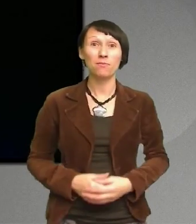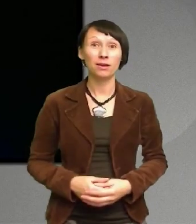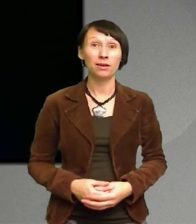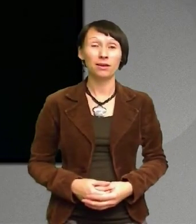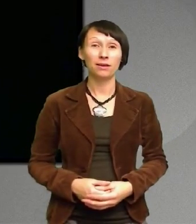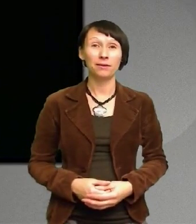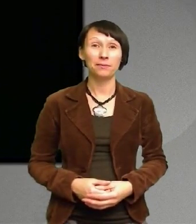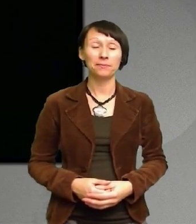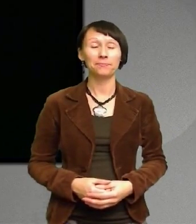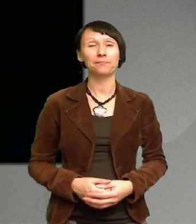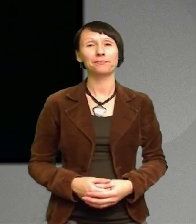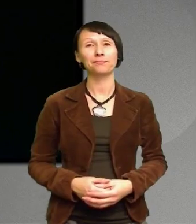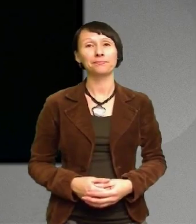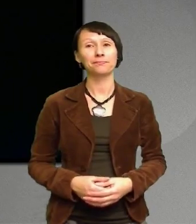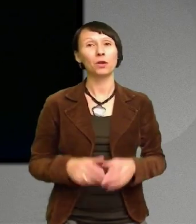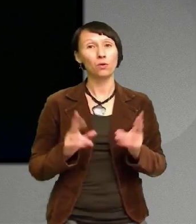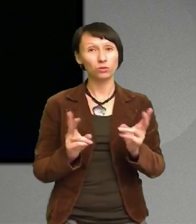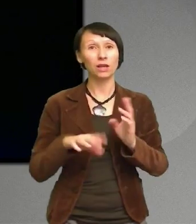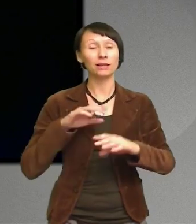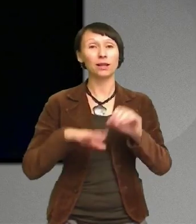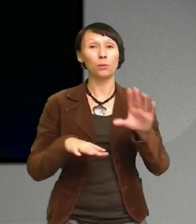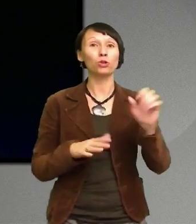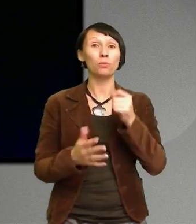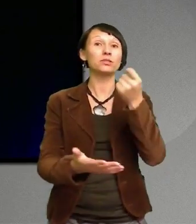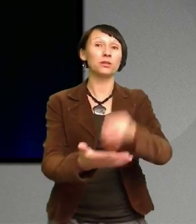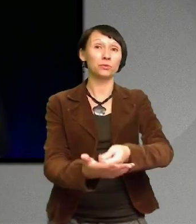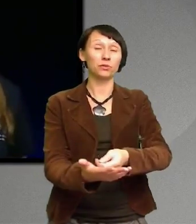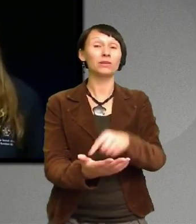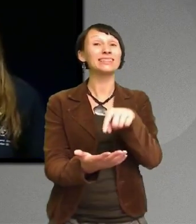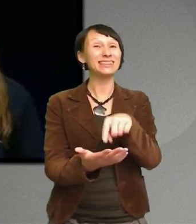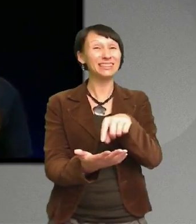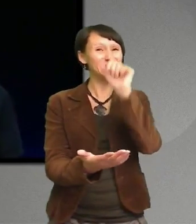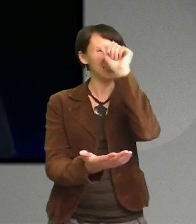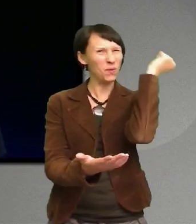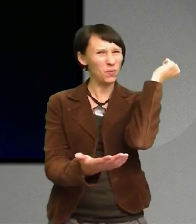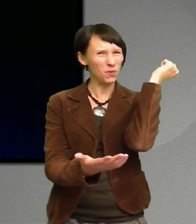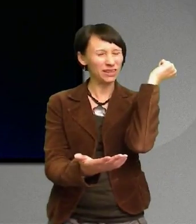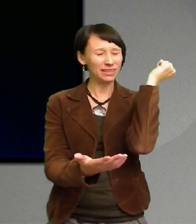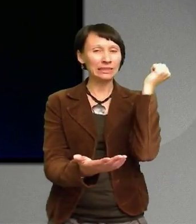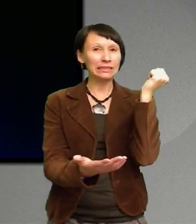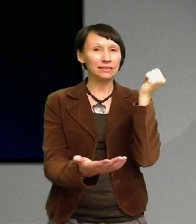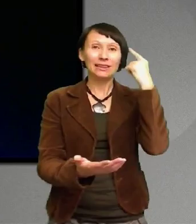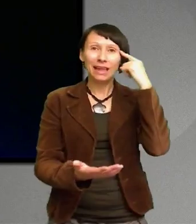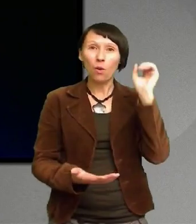Att ta beslut Det är oerhört svårt Tänk att ta ett beslut Som gör att allting kan bli fel